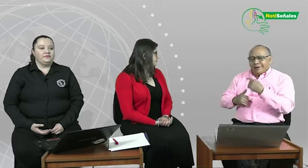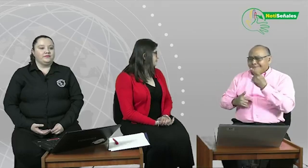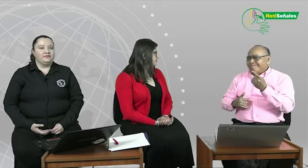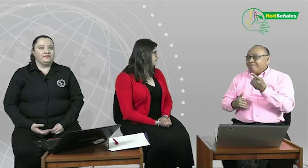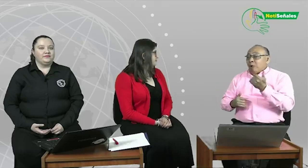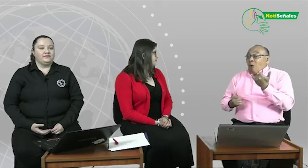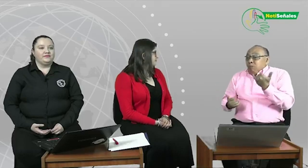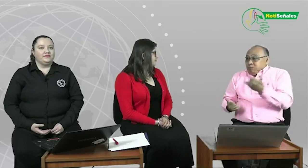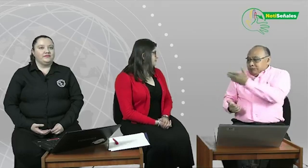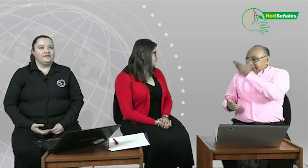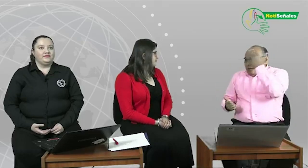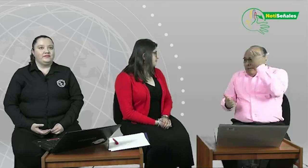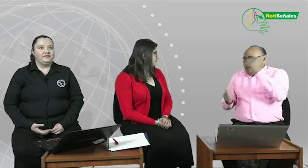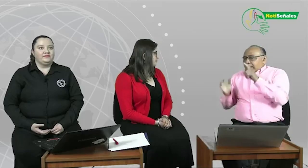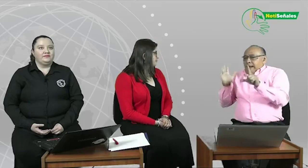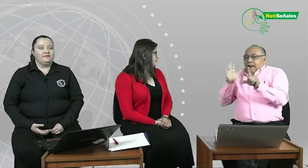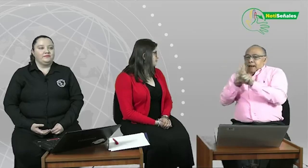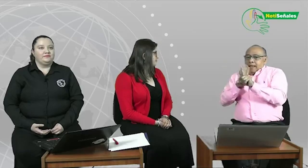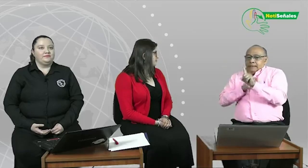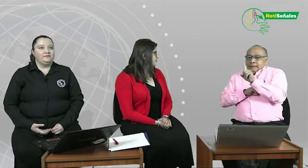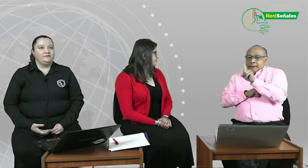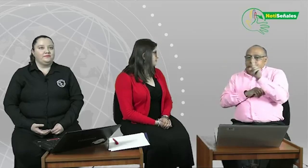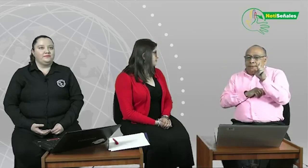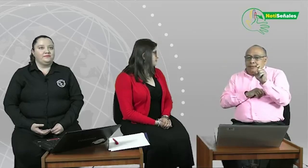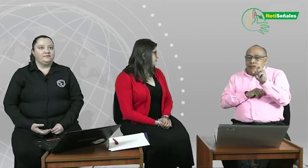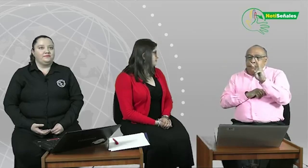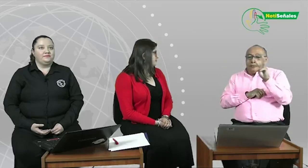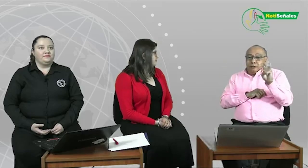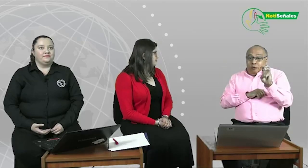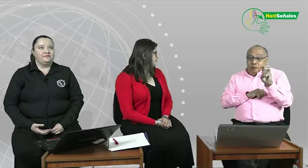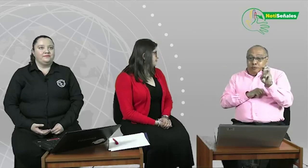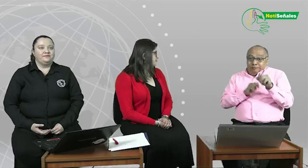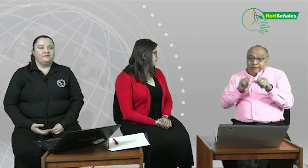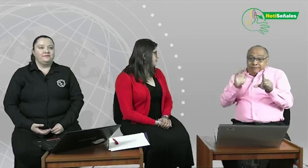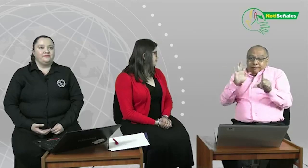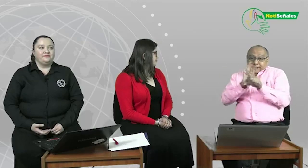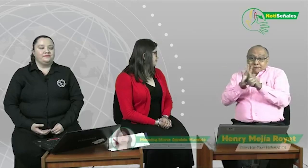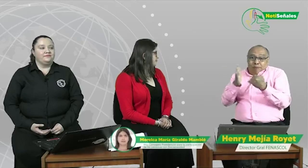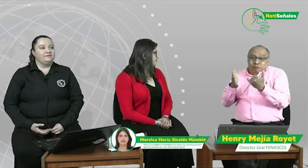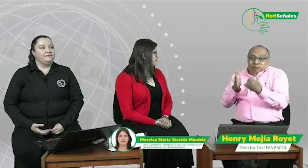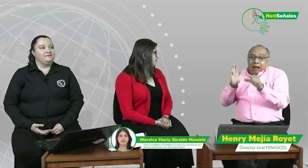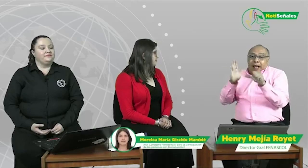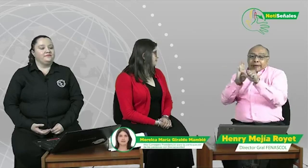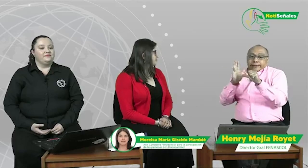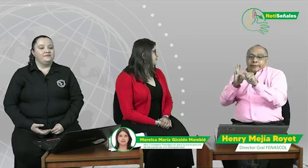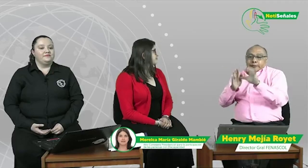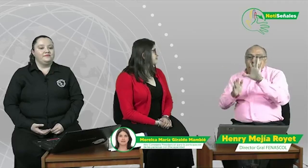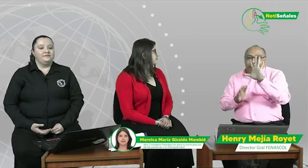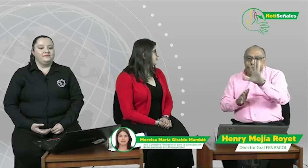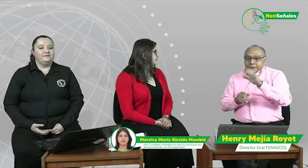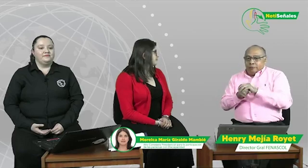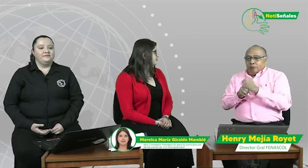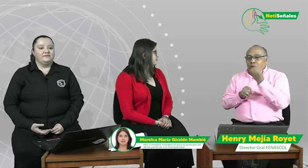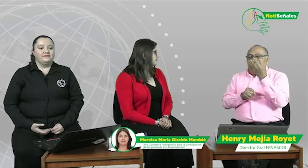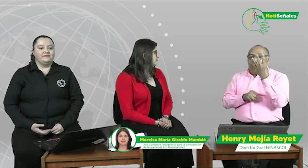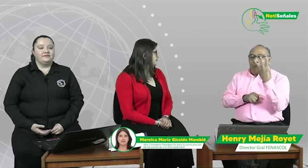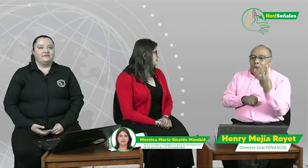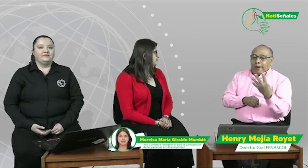tema de la accesibilidad, el acceso a la educación por parte de las personas sordas. Algo que ya está en la ley 16-18,